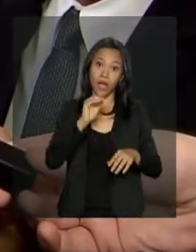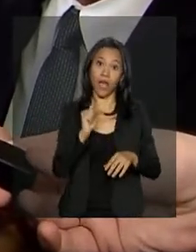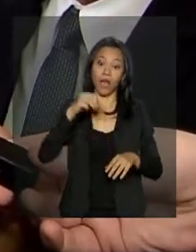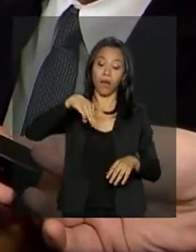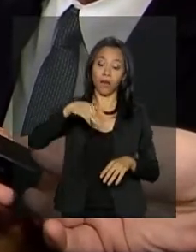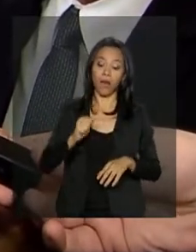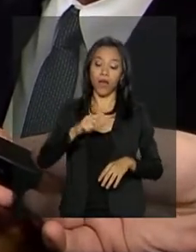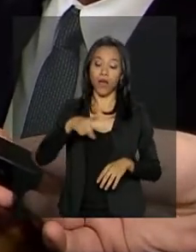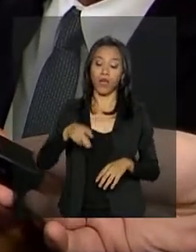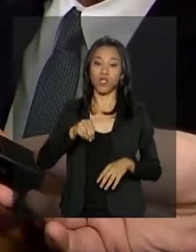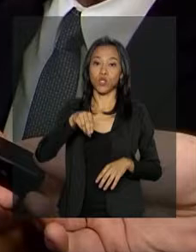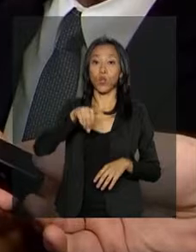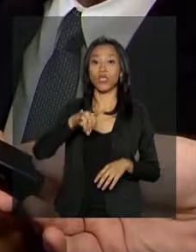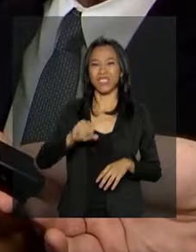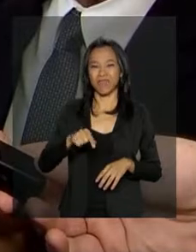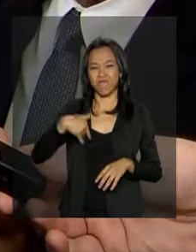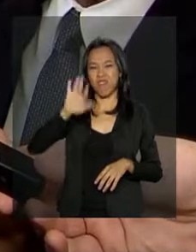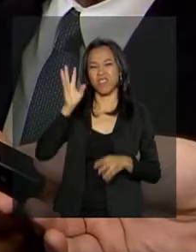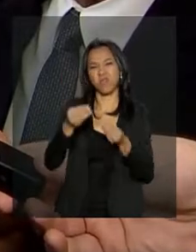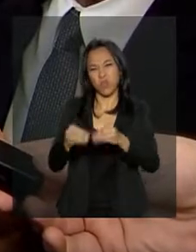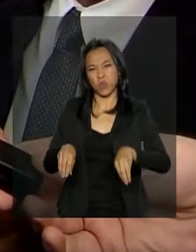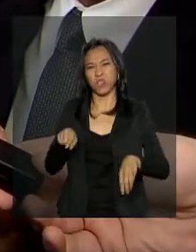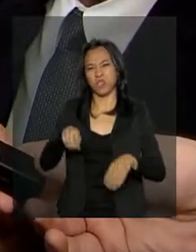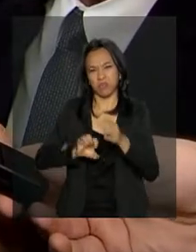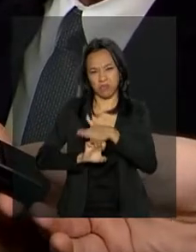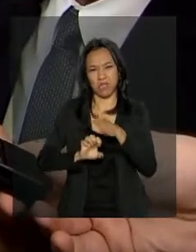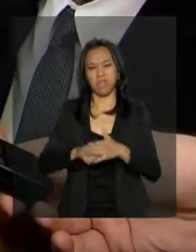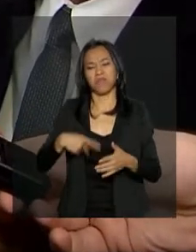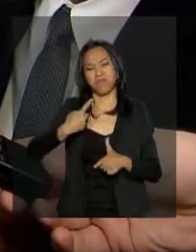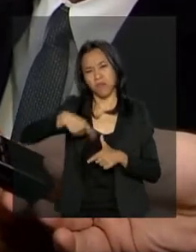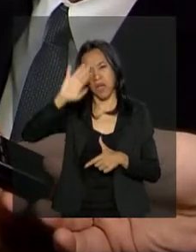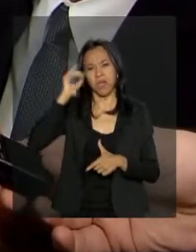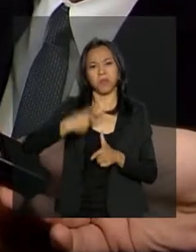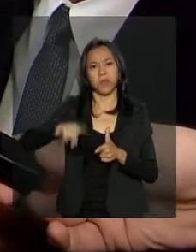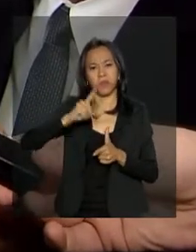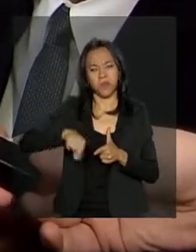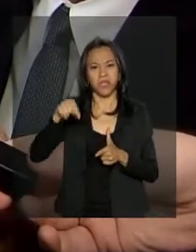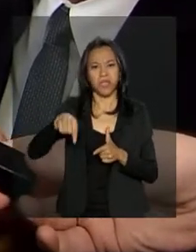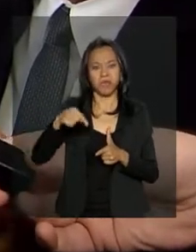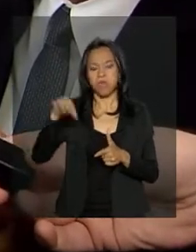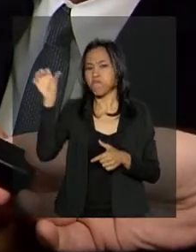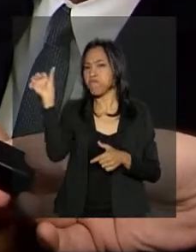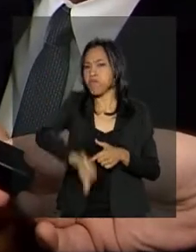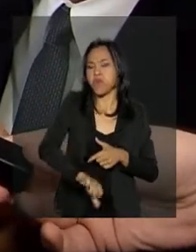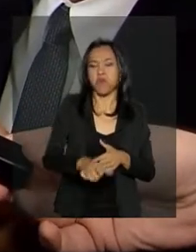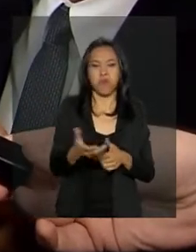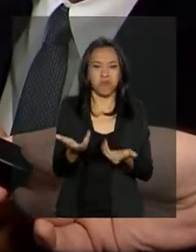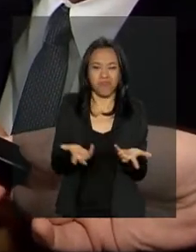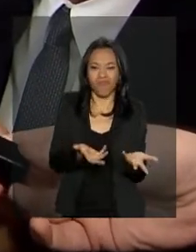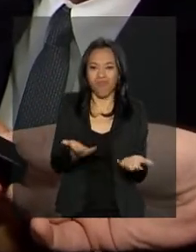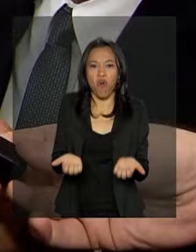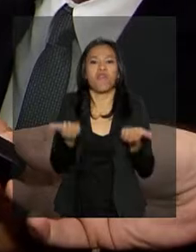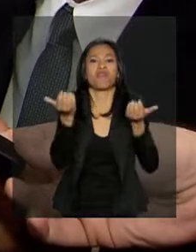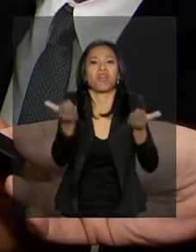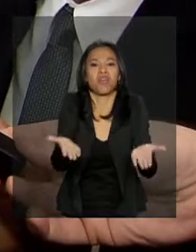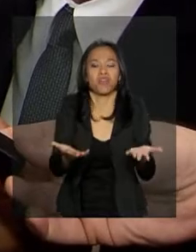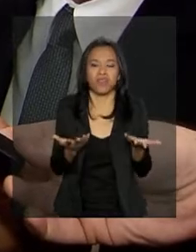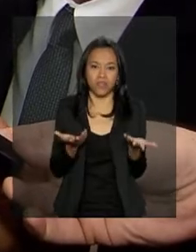que é a que dá mais prejuízo, é a que dá mais problema, é a que presta um serviço de pior qualidade, é